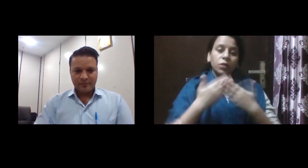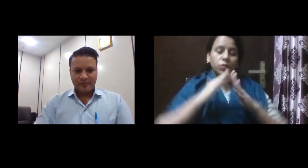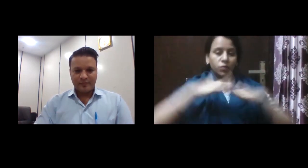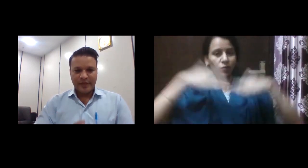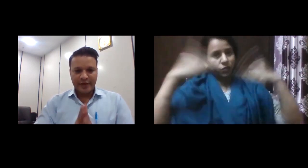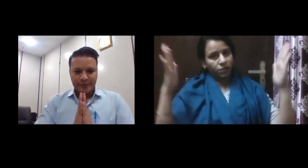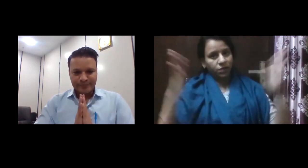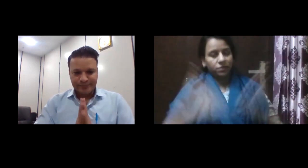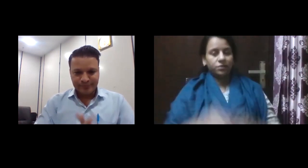थेंक्यों